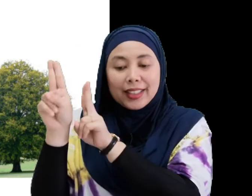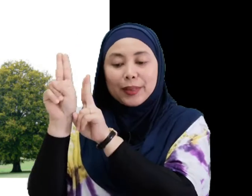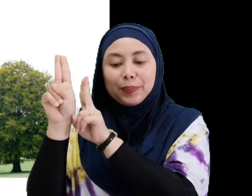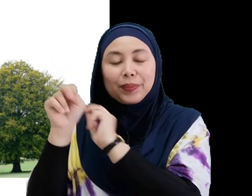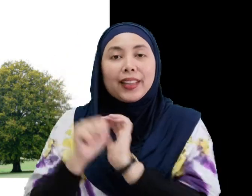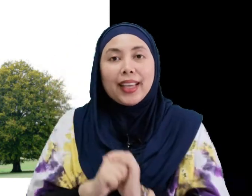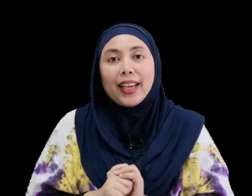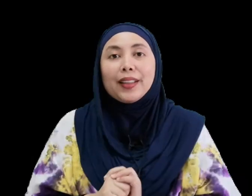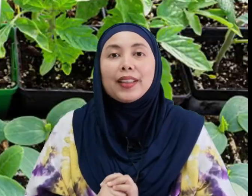Okey